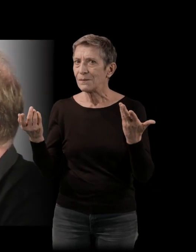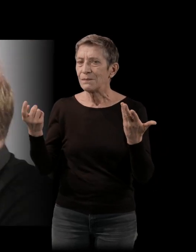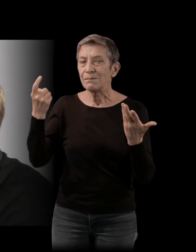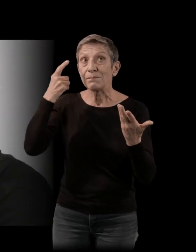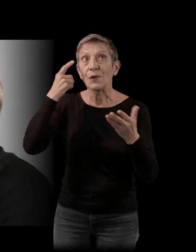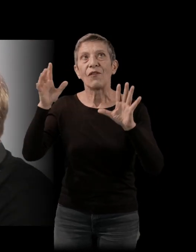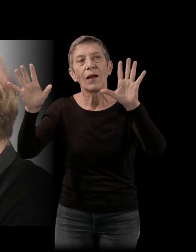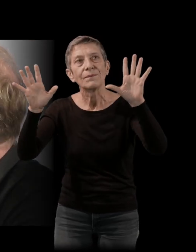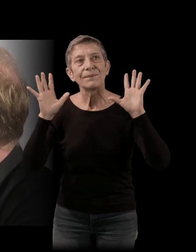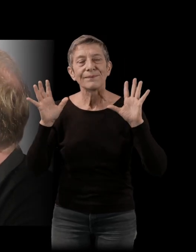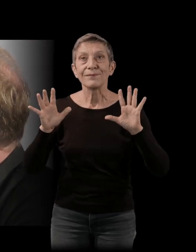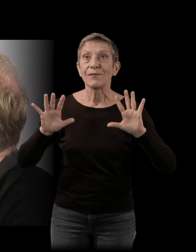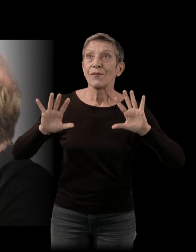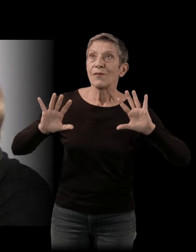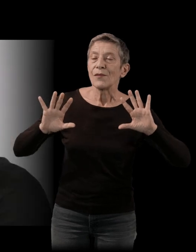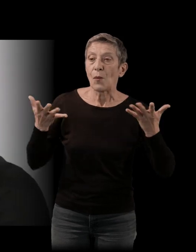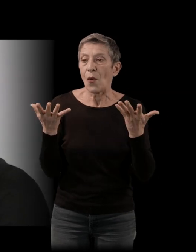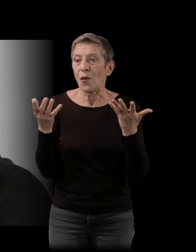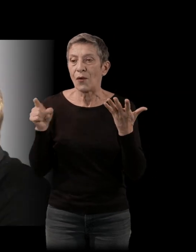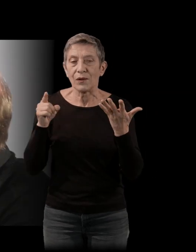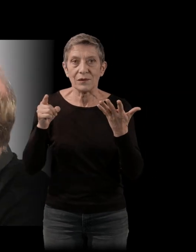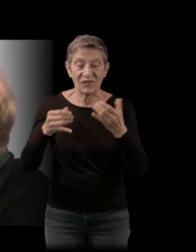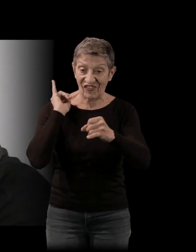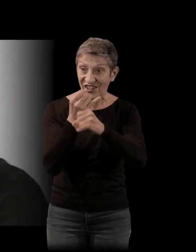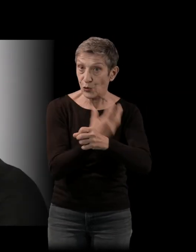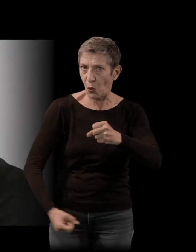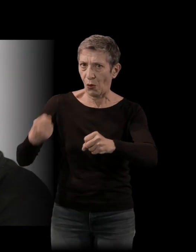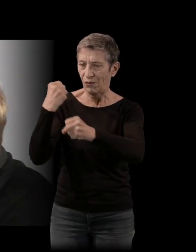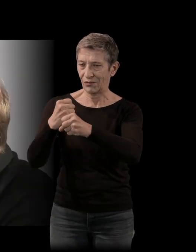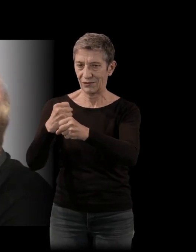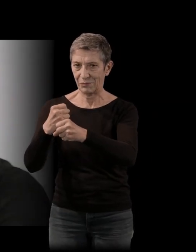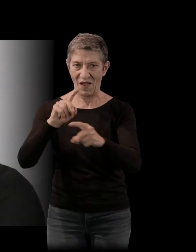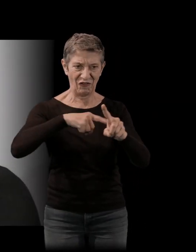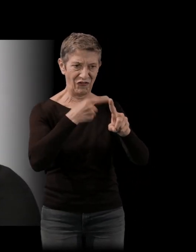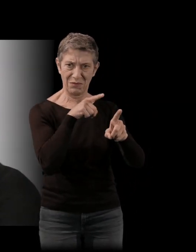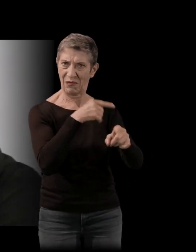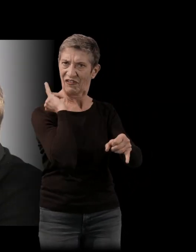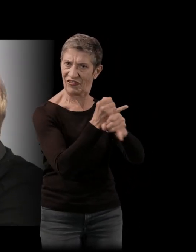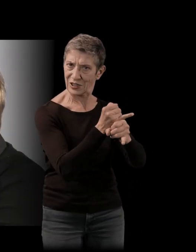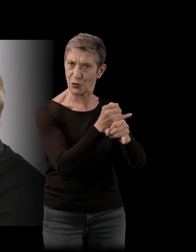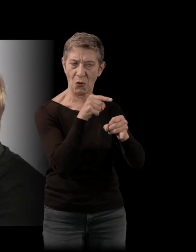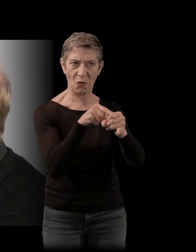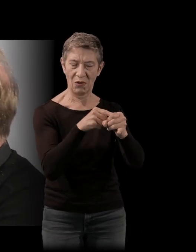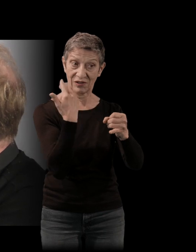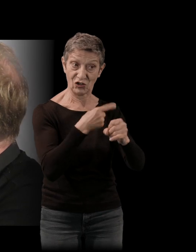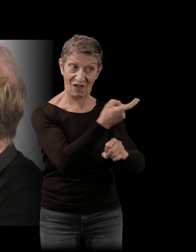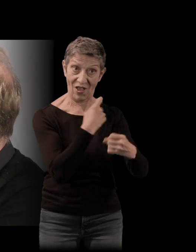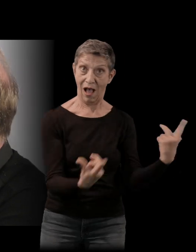doit dire la transposition, mais finalement de créer une forme de fiction sur un film de fiction, qui lui-même s'inscrivait sur une adaptation. Cette idée des